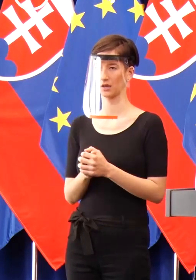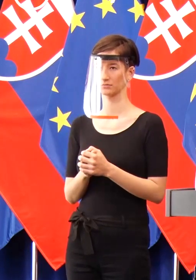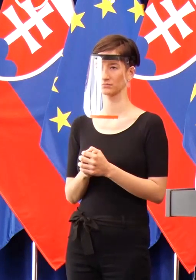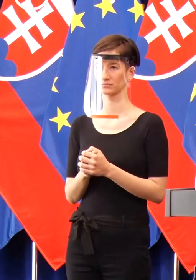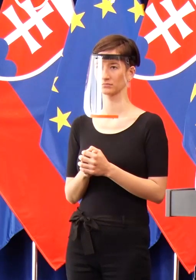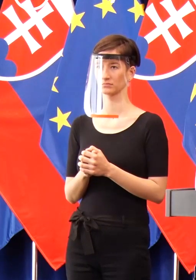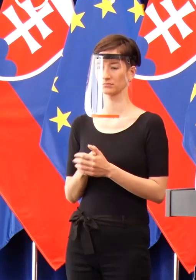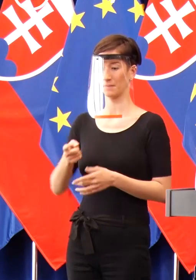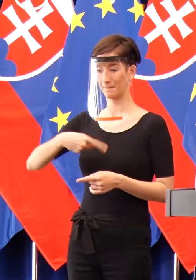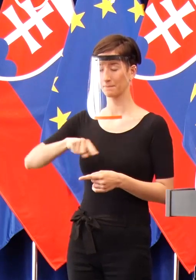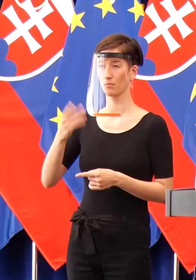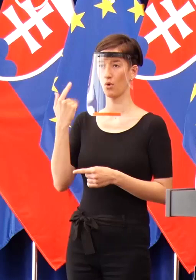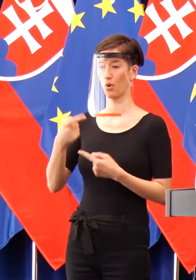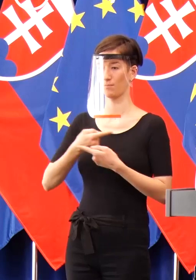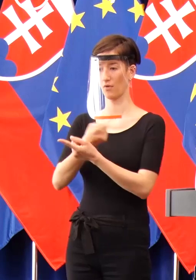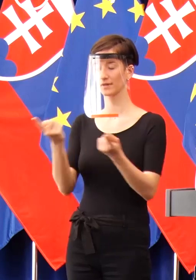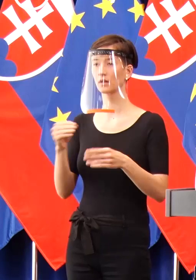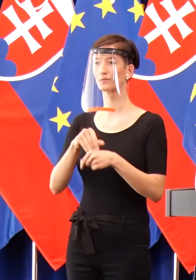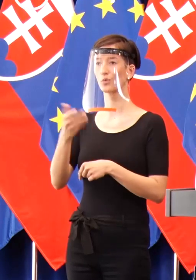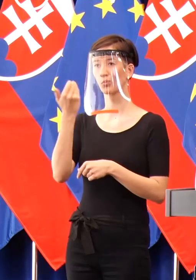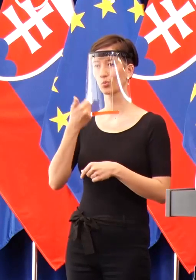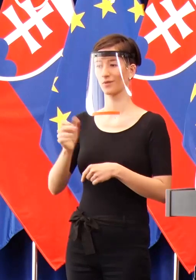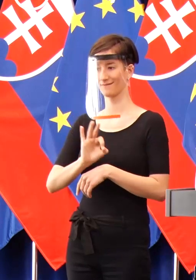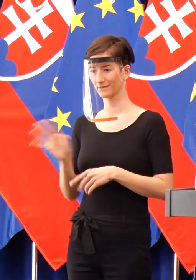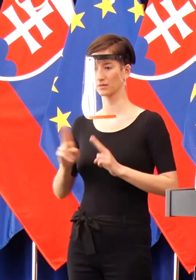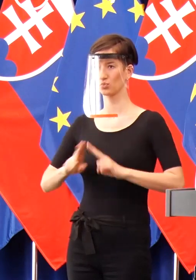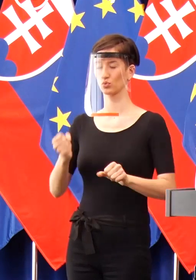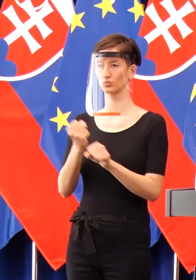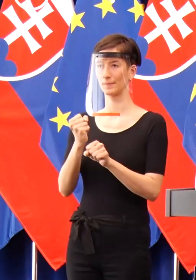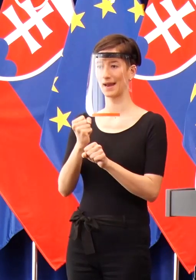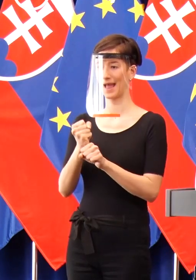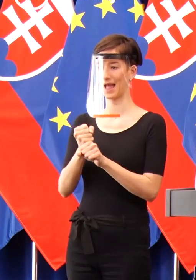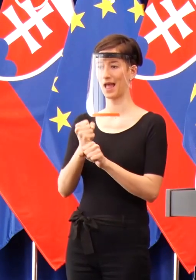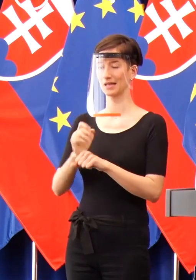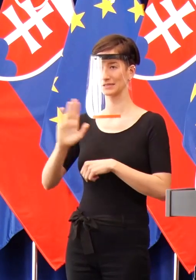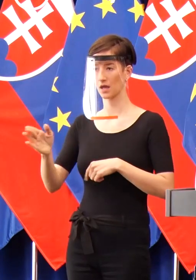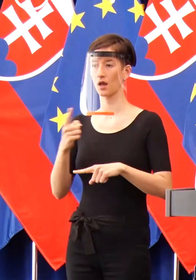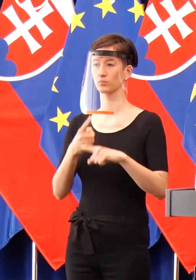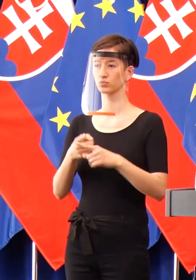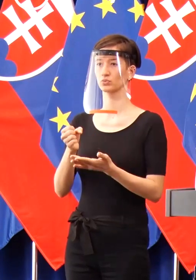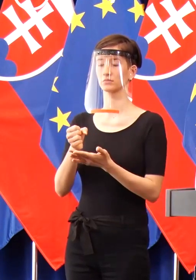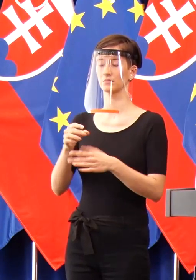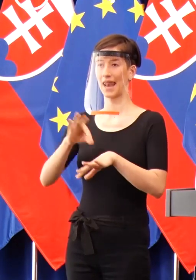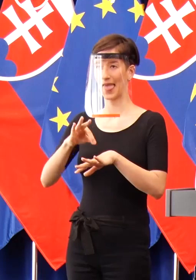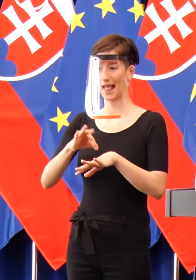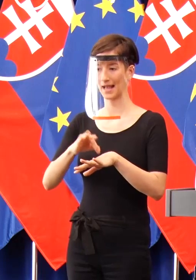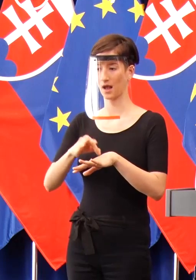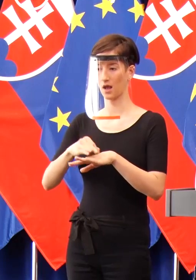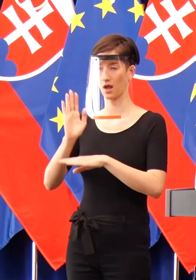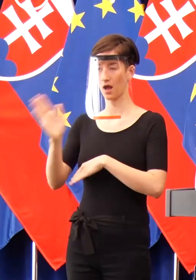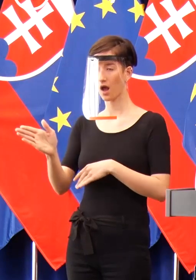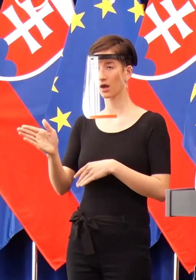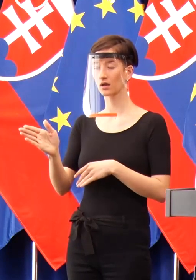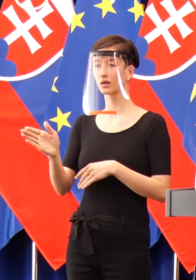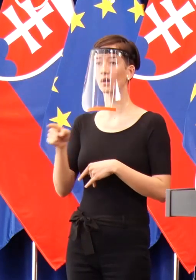právo cestovať do práce, majú právo cestovať za lekárom a úmyselne vytvárať niekoľkohodinové kolóny,